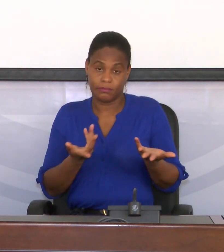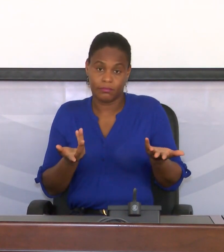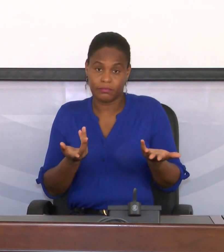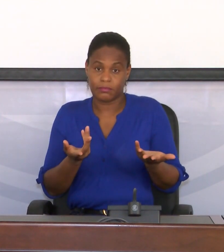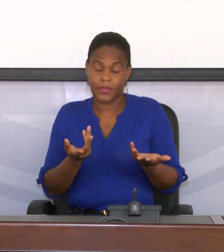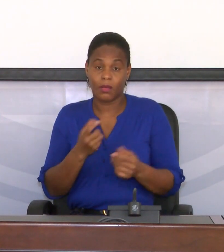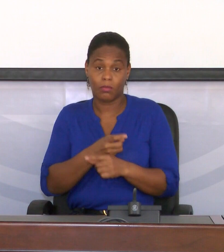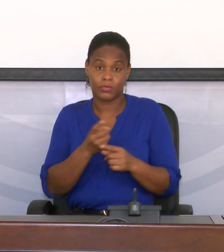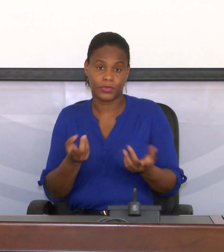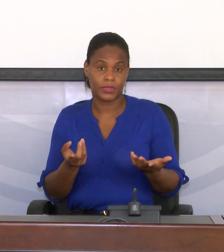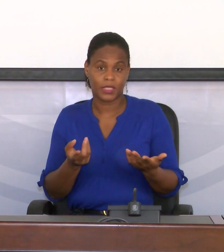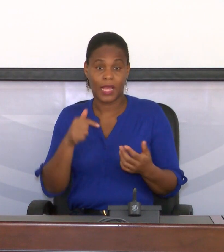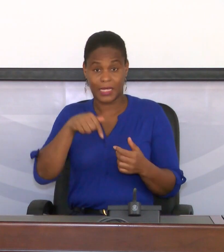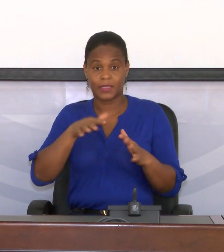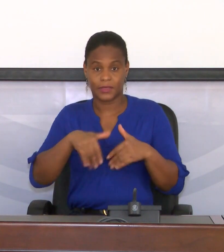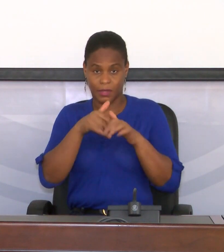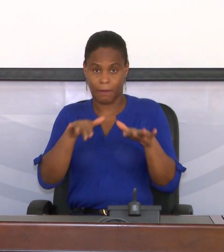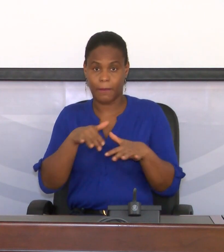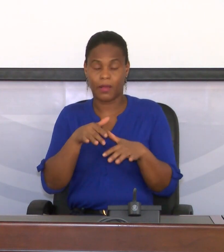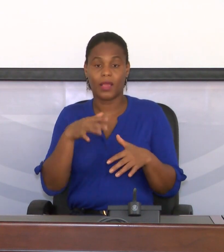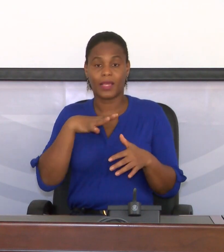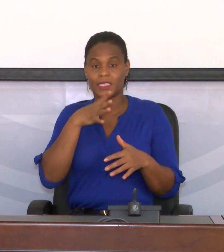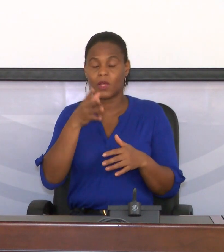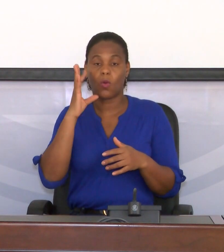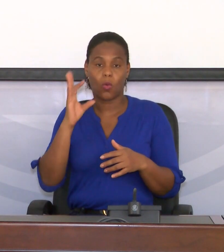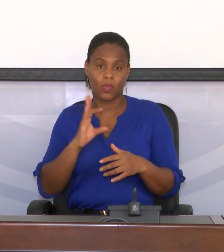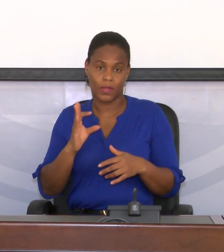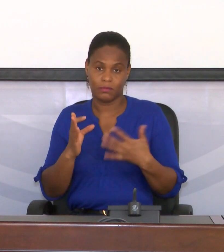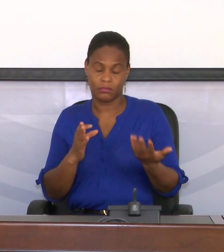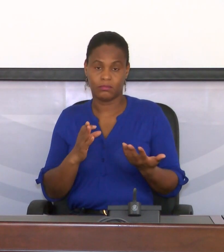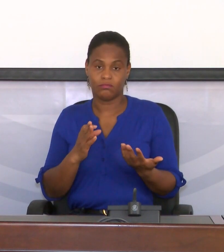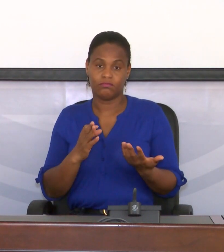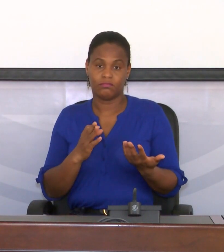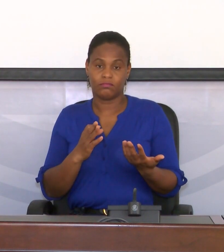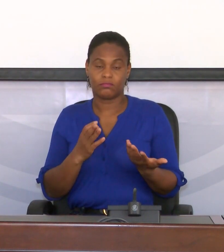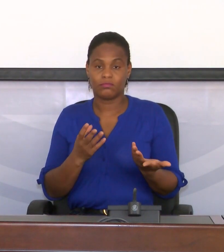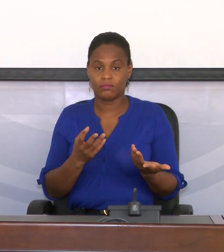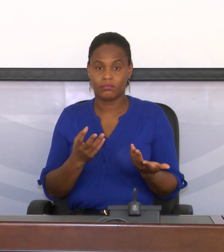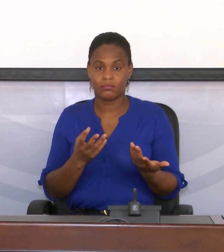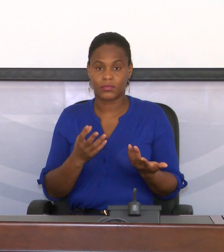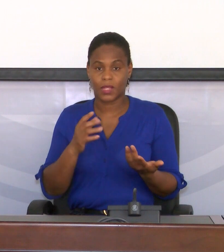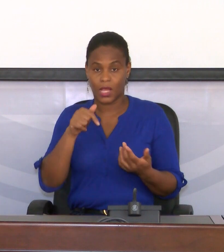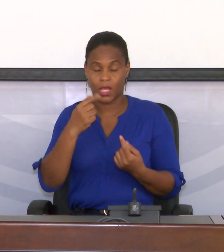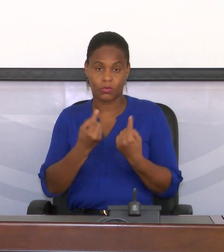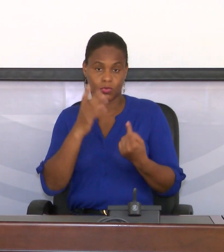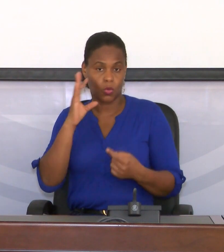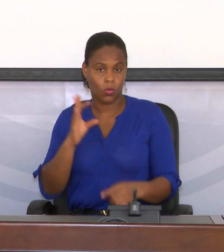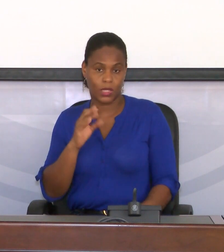portanto, aqui na praia, portanto. Na praia, quer dizer, num dos hotéis, no caso, portanto, num dos hotéis